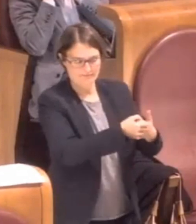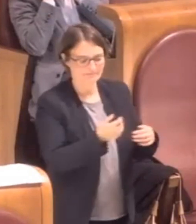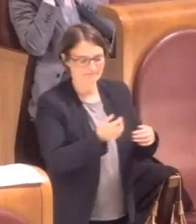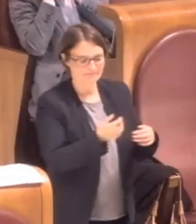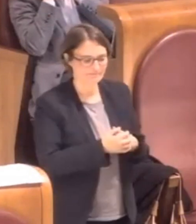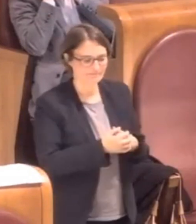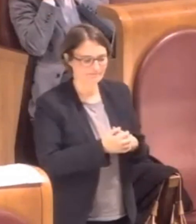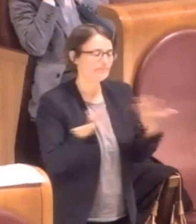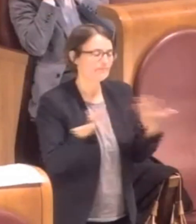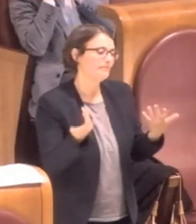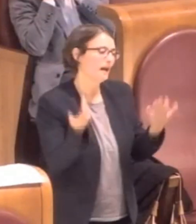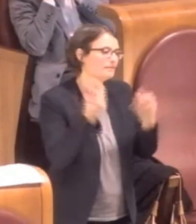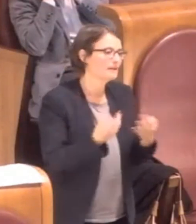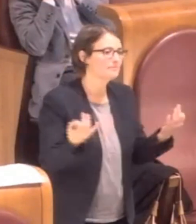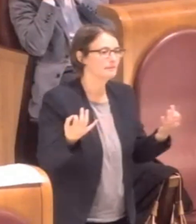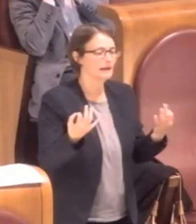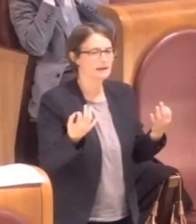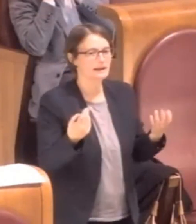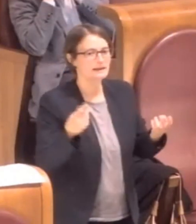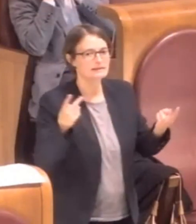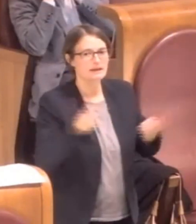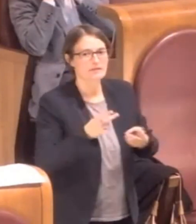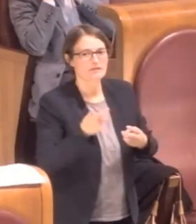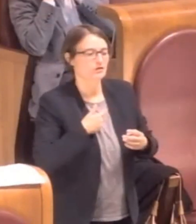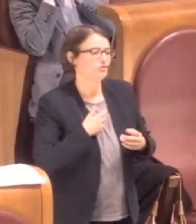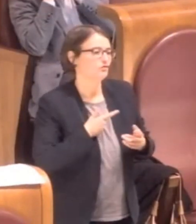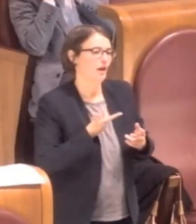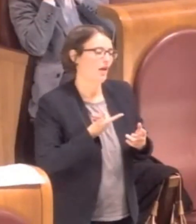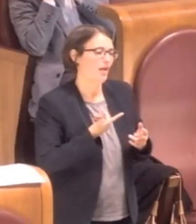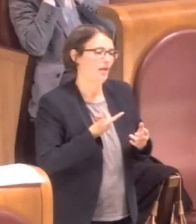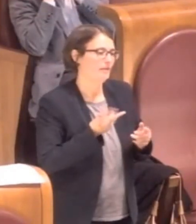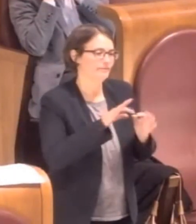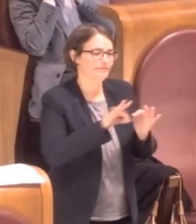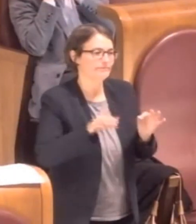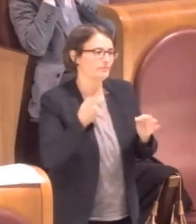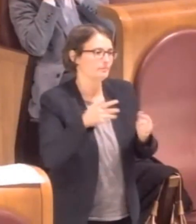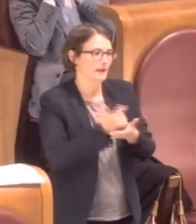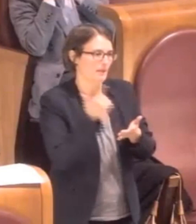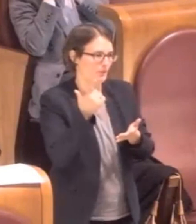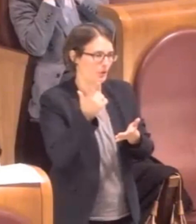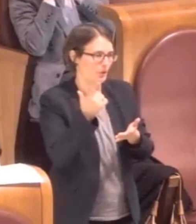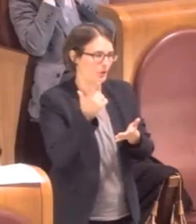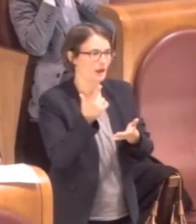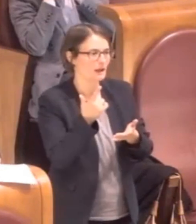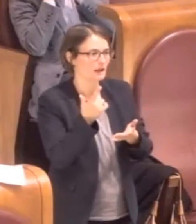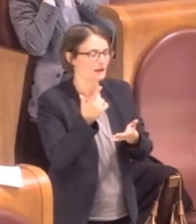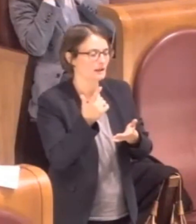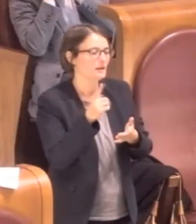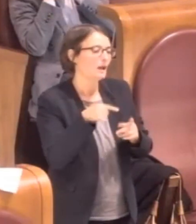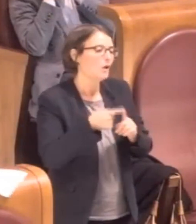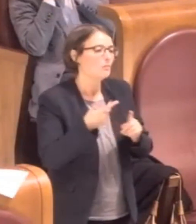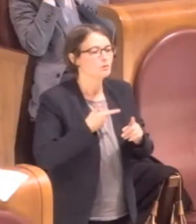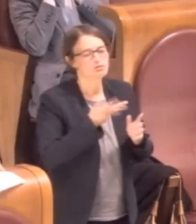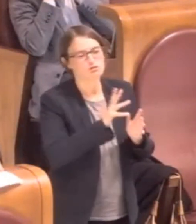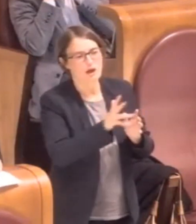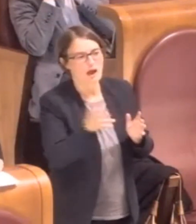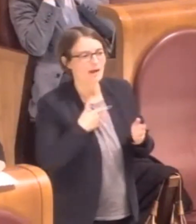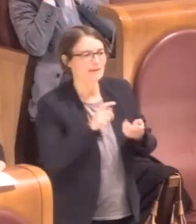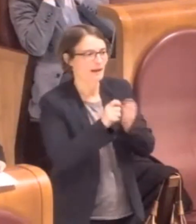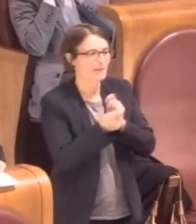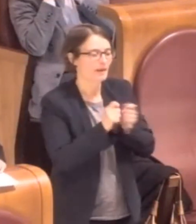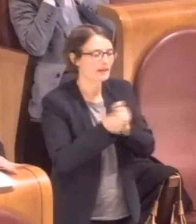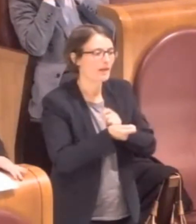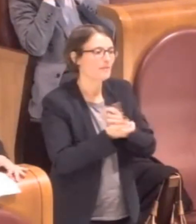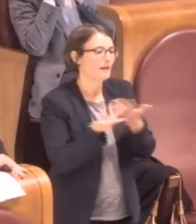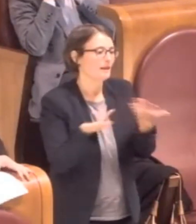Va bene, poi direi che questi sono gli elementi sostanziali, poi ci sono una serie di altri emendamenti, però